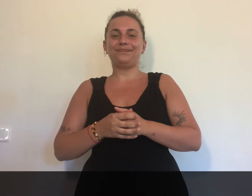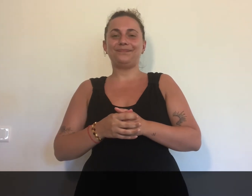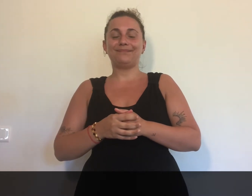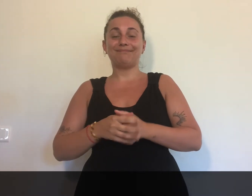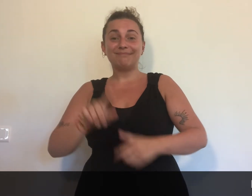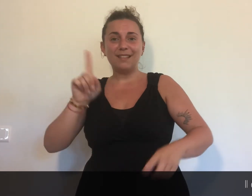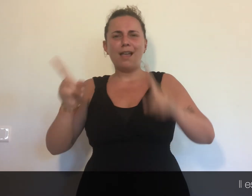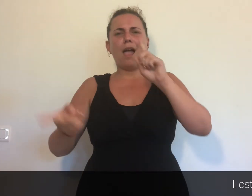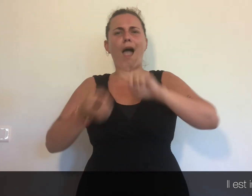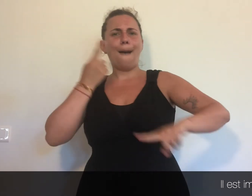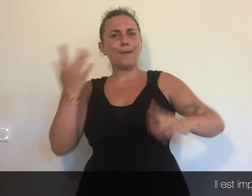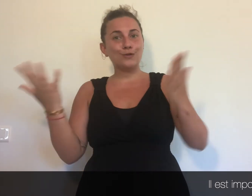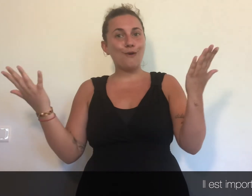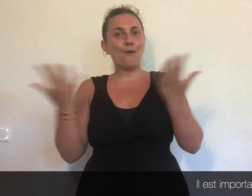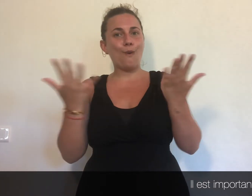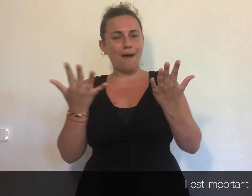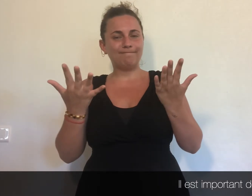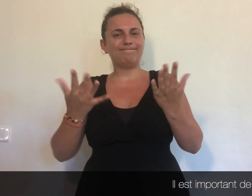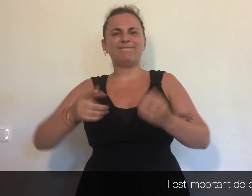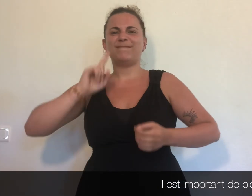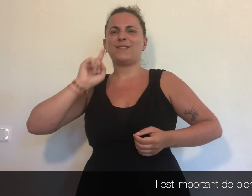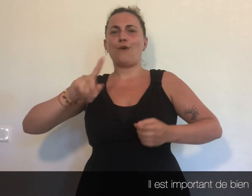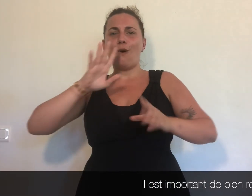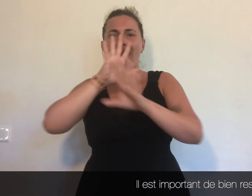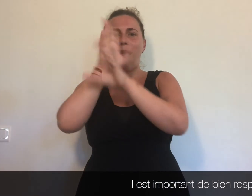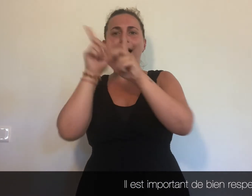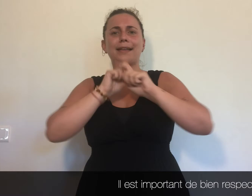Il est important de bien respecter les gestes barrières